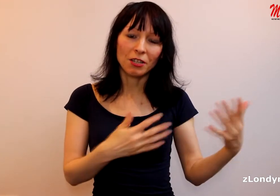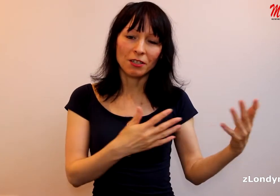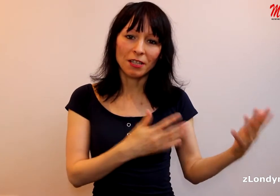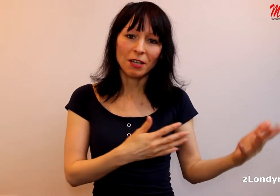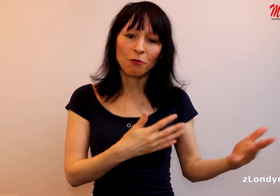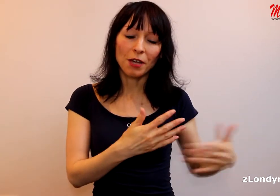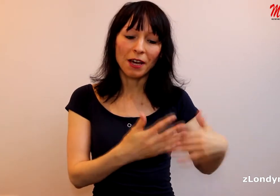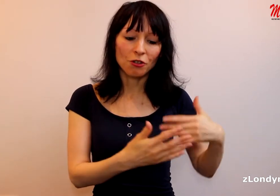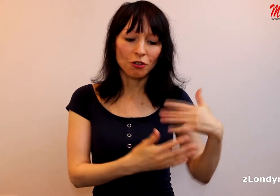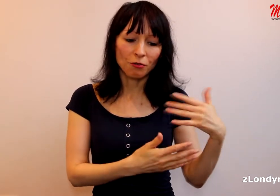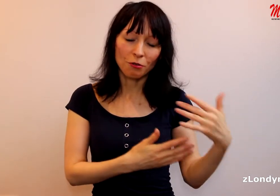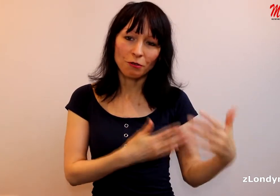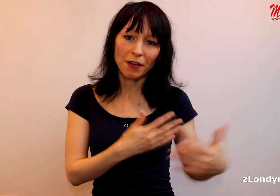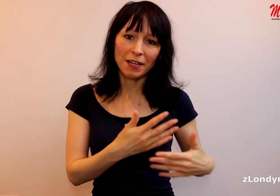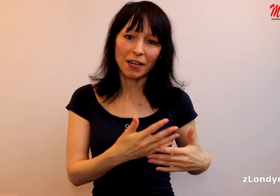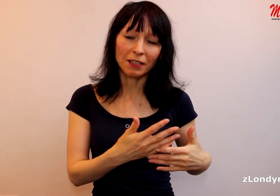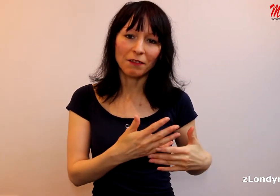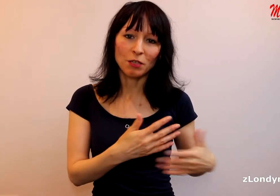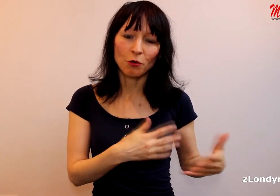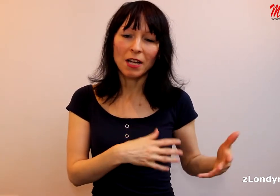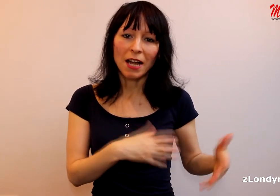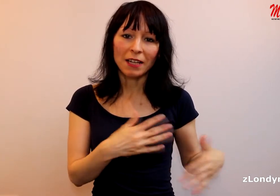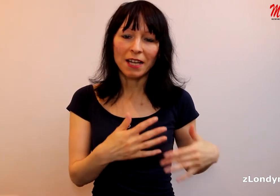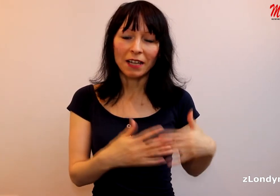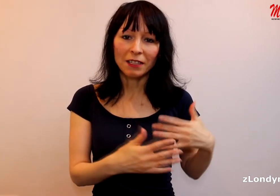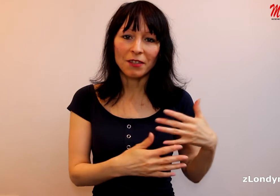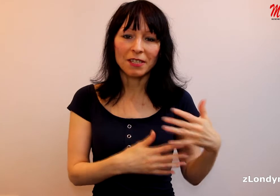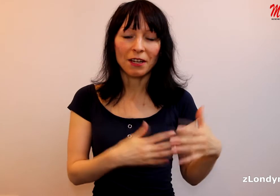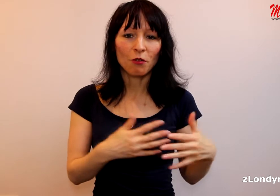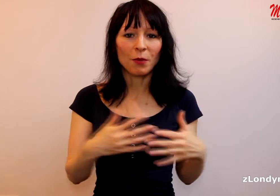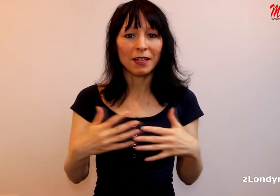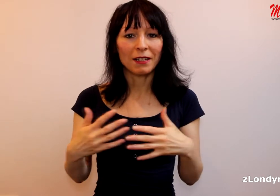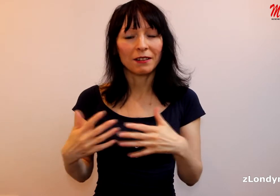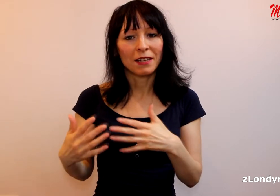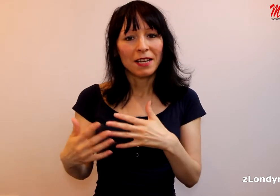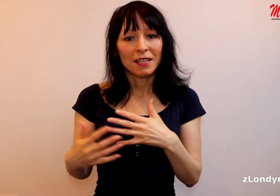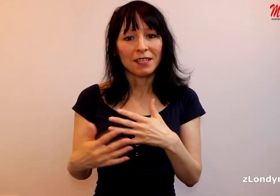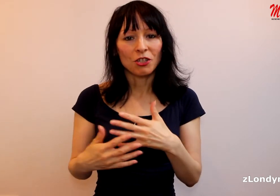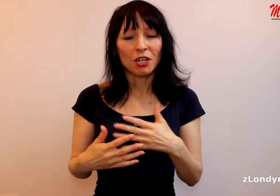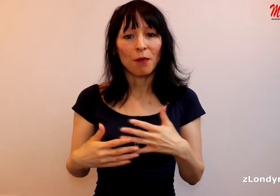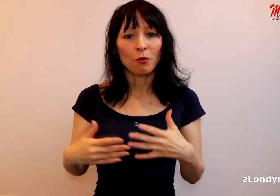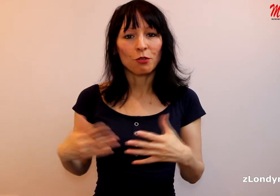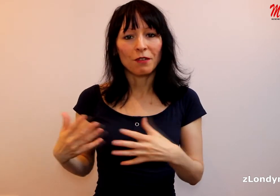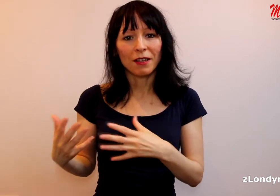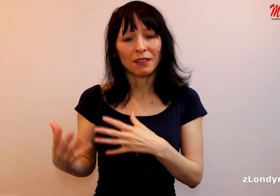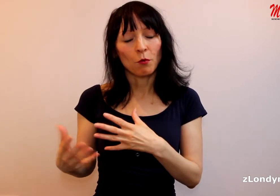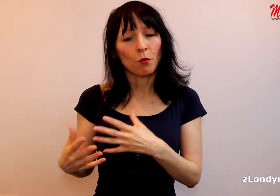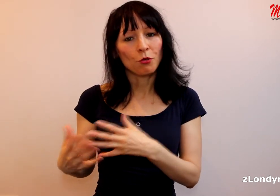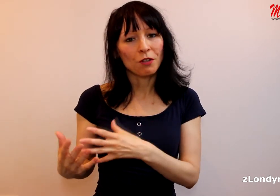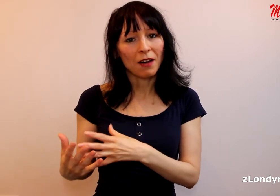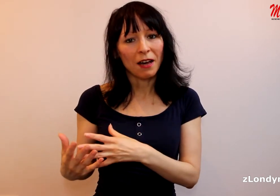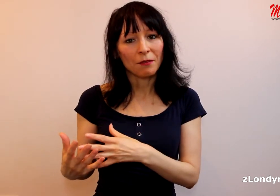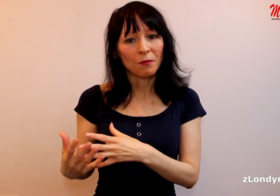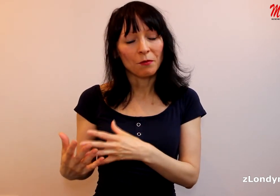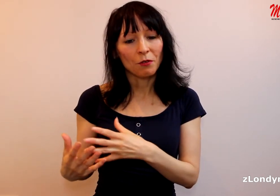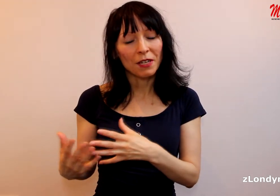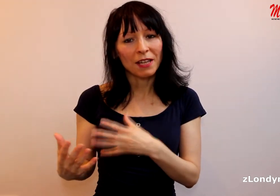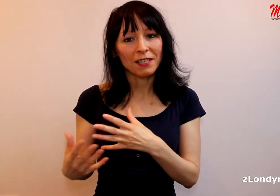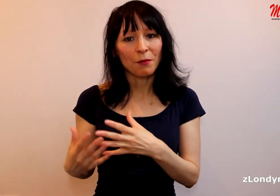zasahuje až do sféry aktivismu a kdy aktivista naopak začíná používat nebo používá novinářské